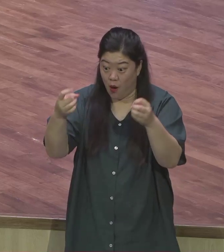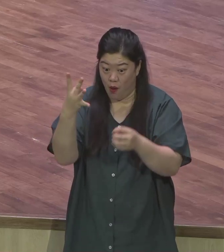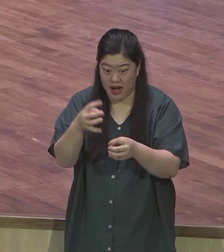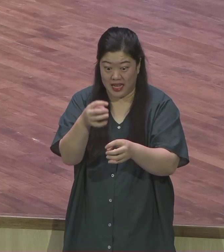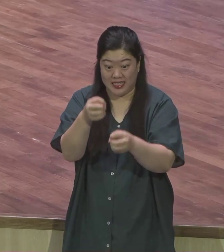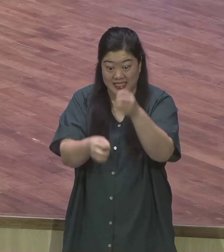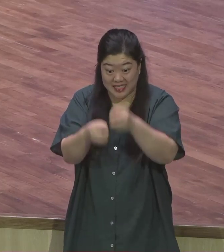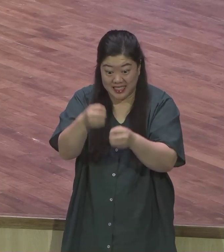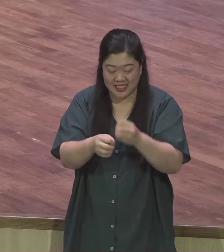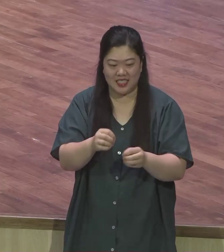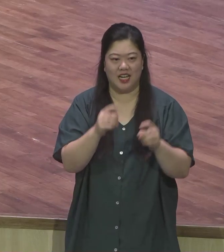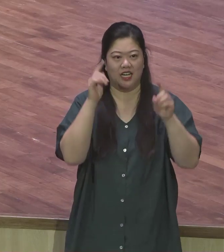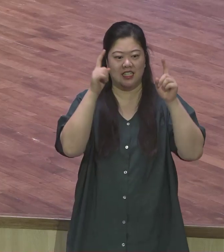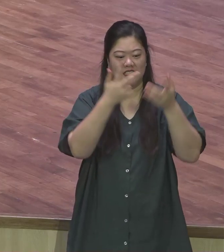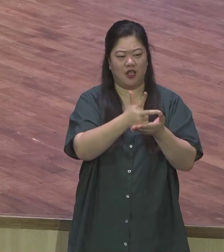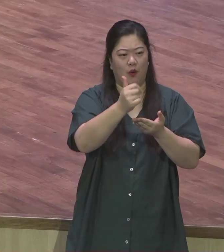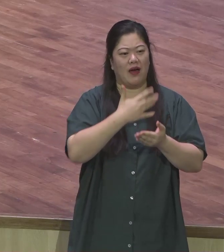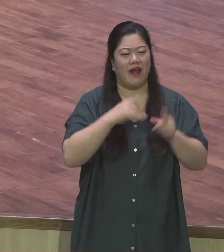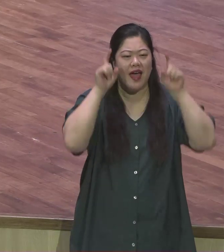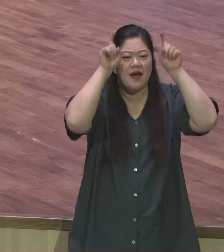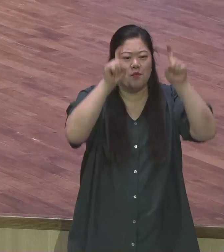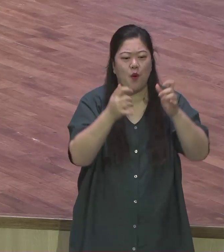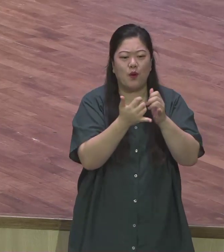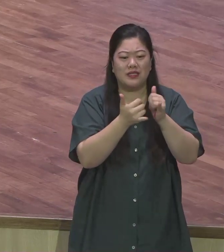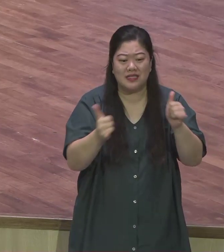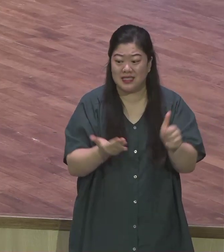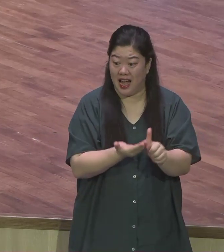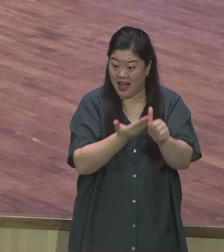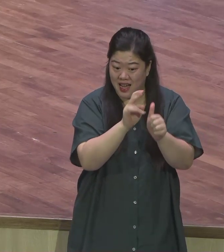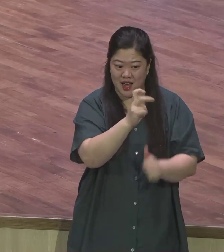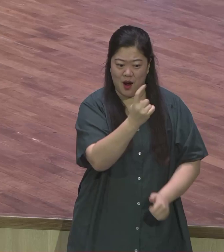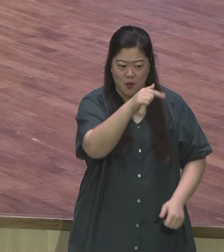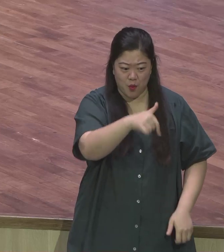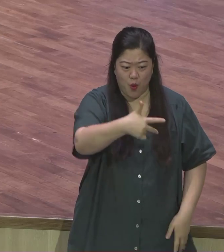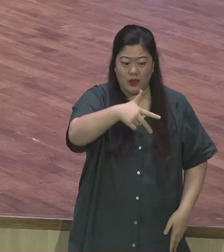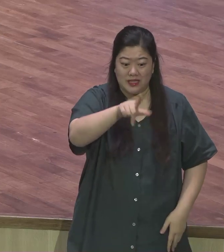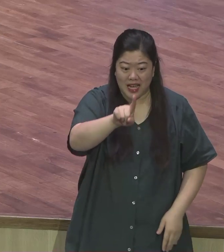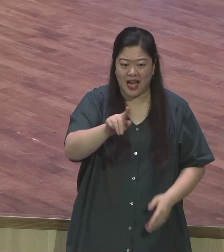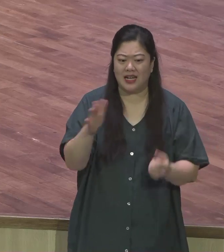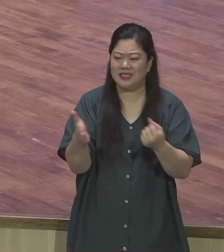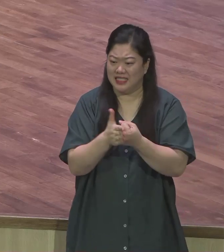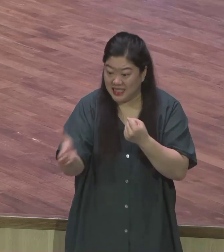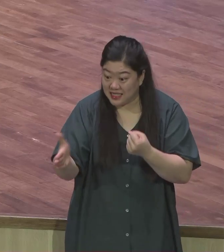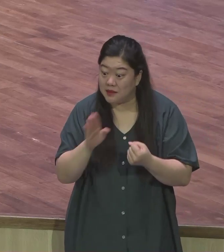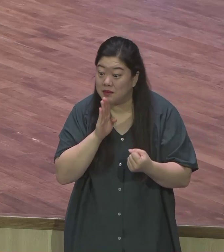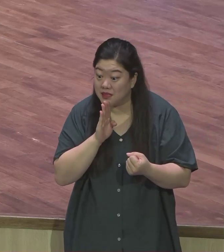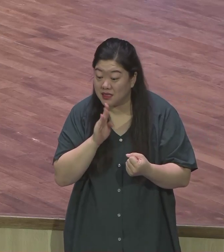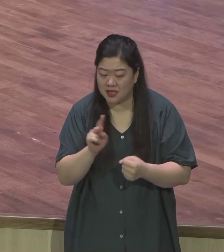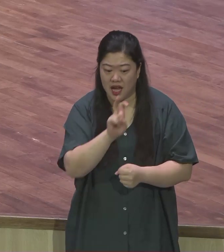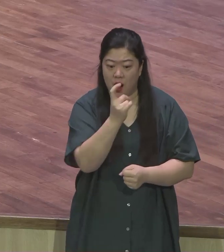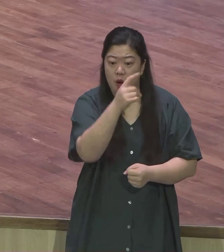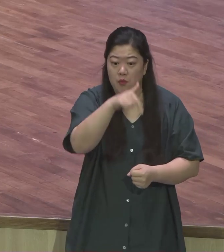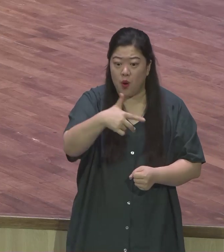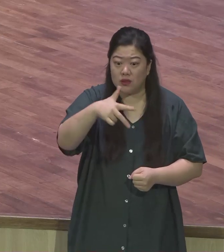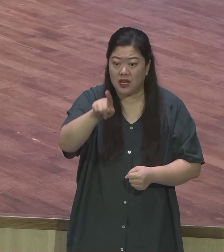지난 주의 강단을 놓치신 분들은 굉장히 끔찍한 소리로 들릴 거고요 또 주의 강단을 확실히 붙잡으신 분들은